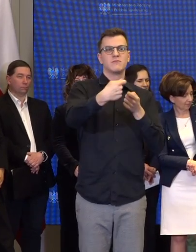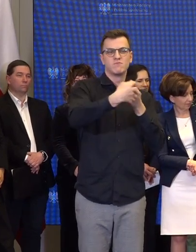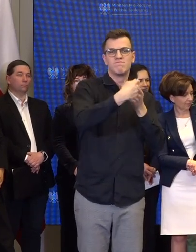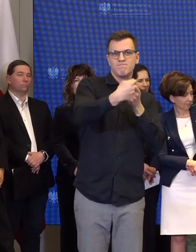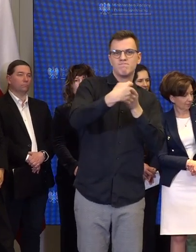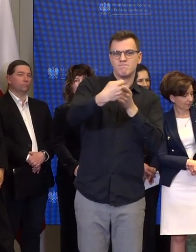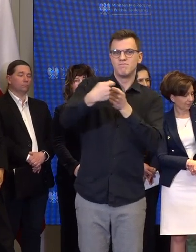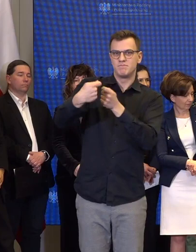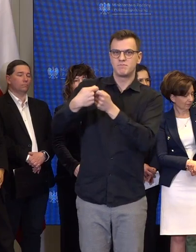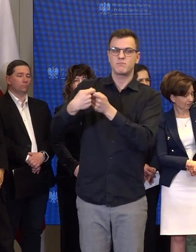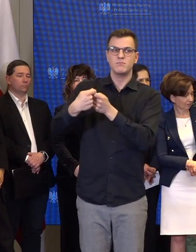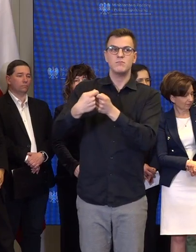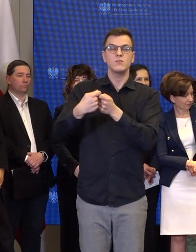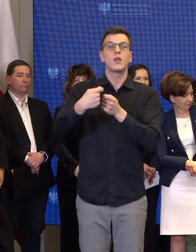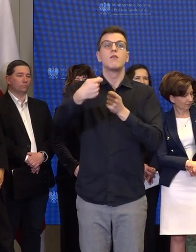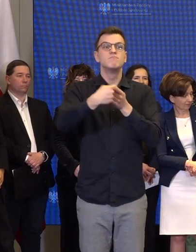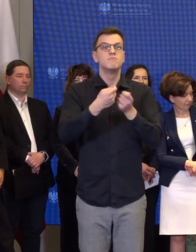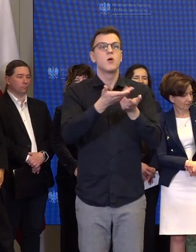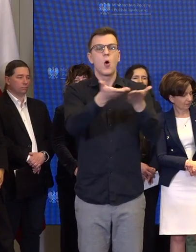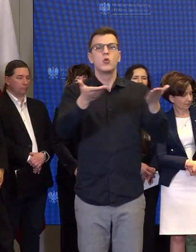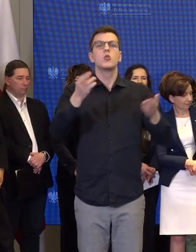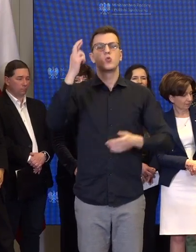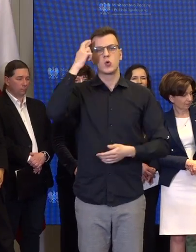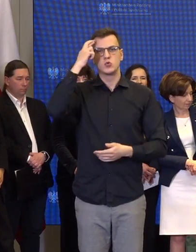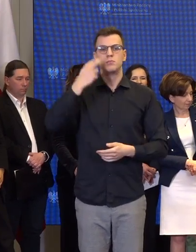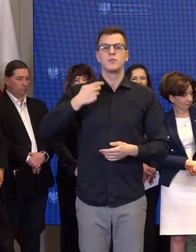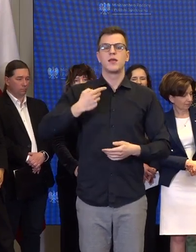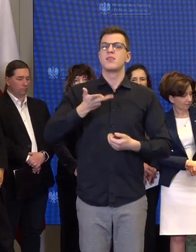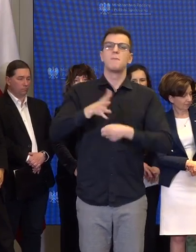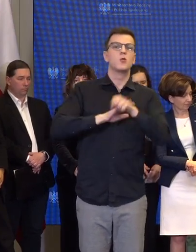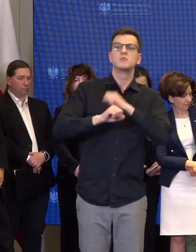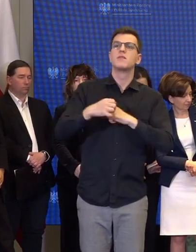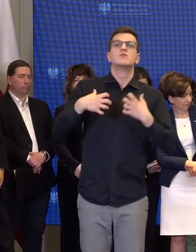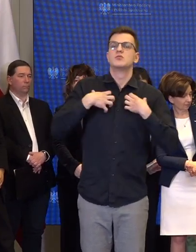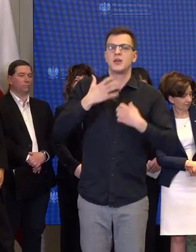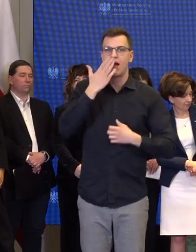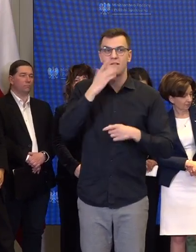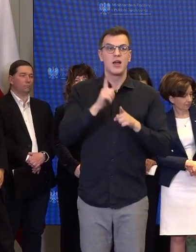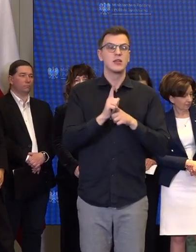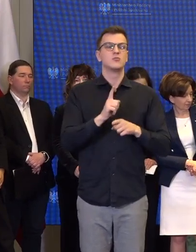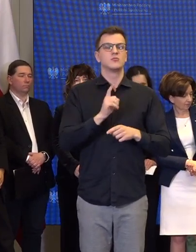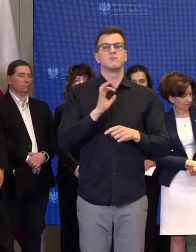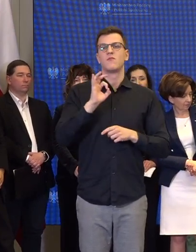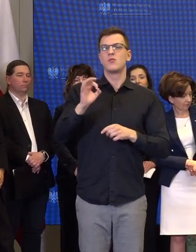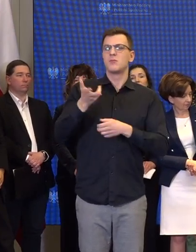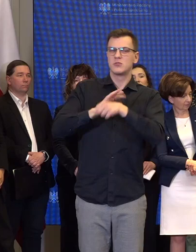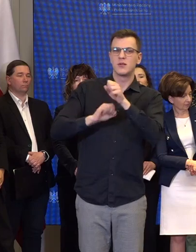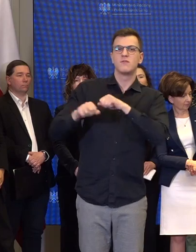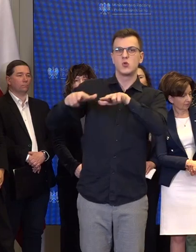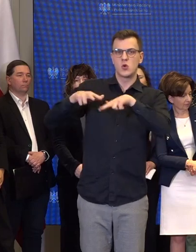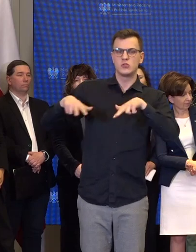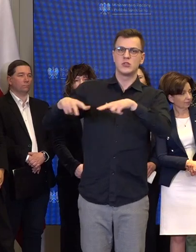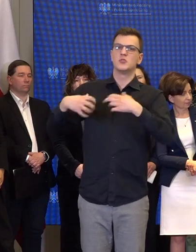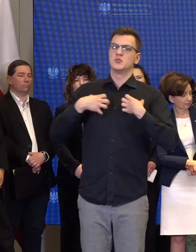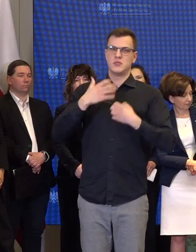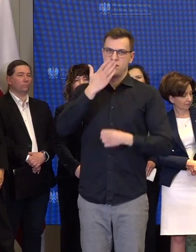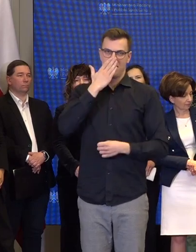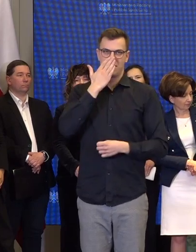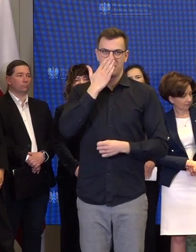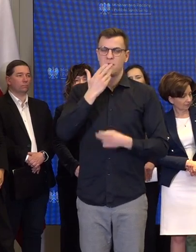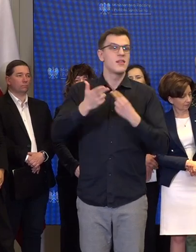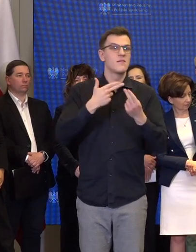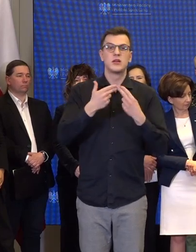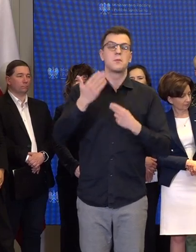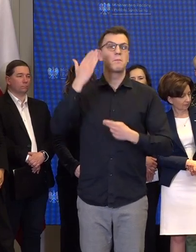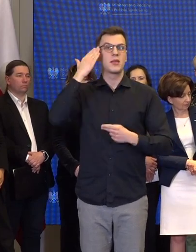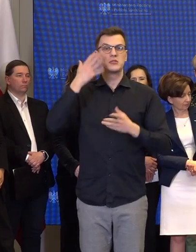rozumieją, co przeżywają osoby z niepełnosprawnością, a także ich bliskich. Bez względu na to, czy jesteśmy w